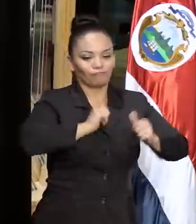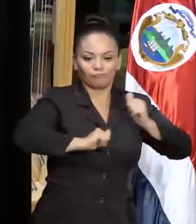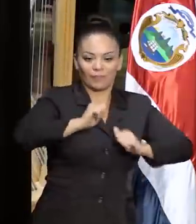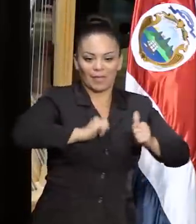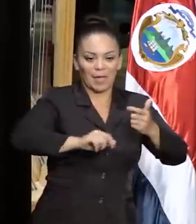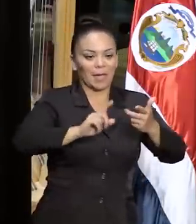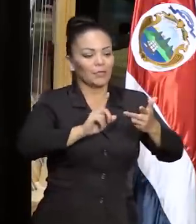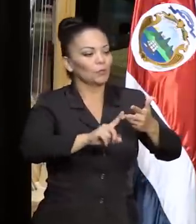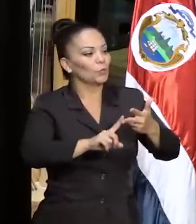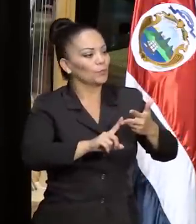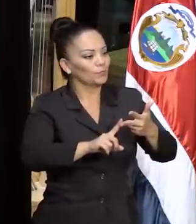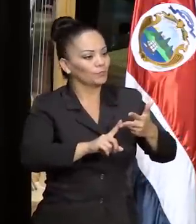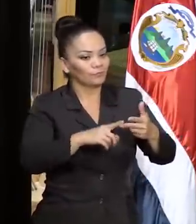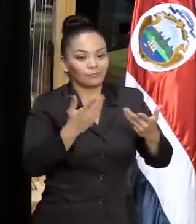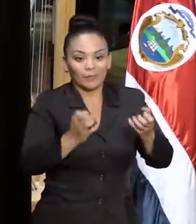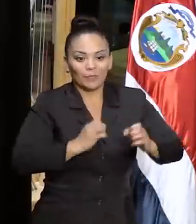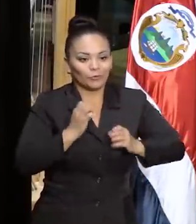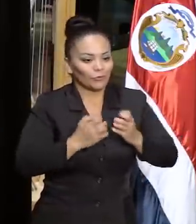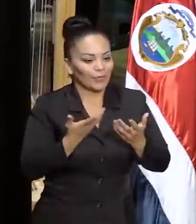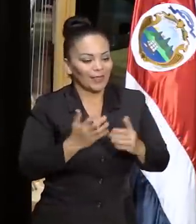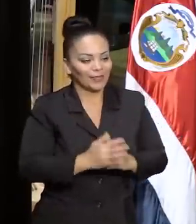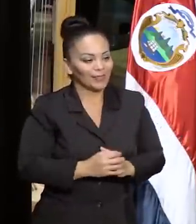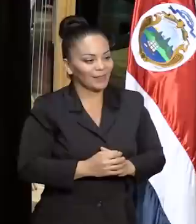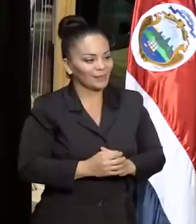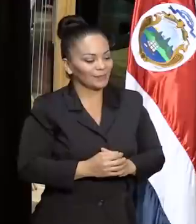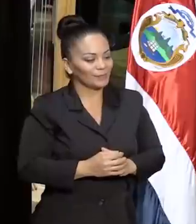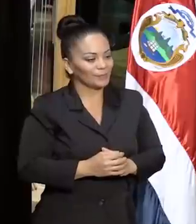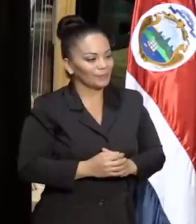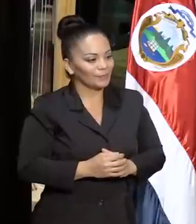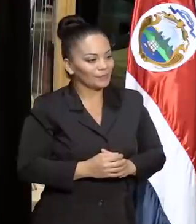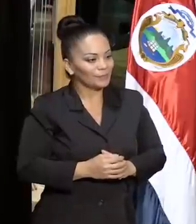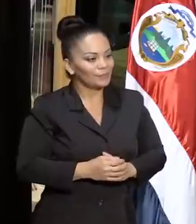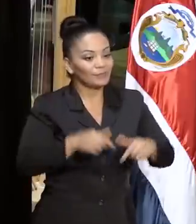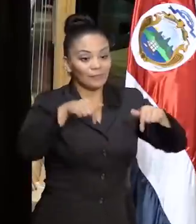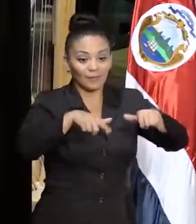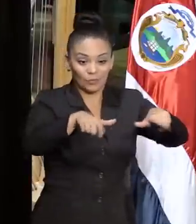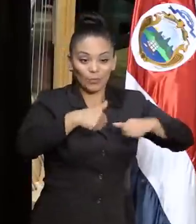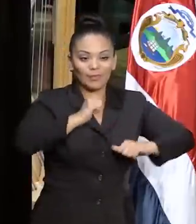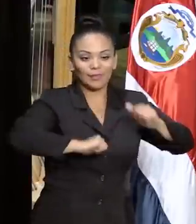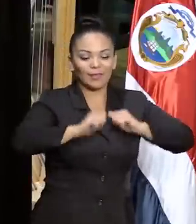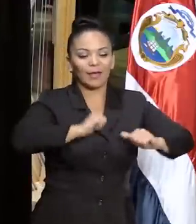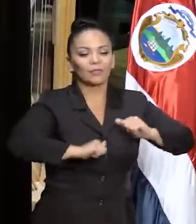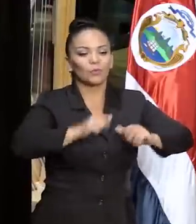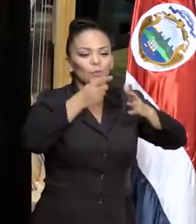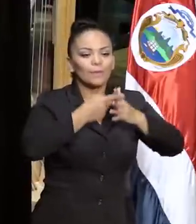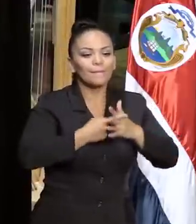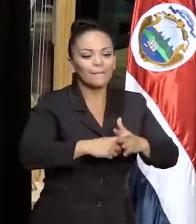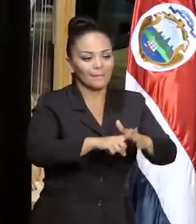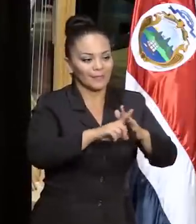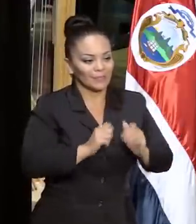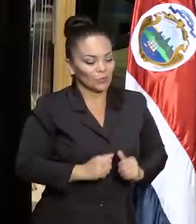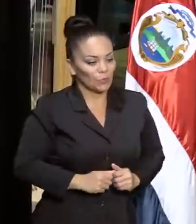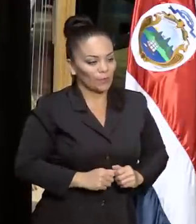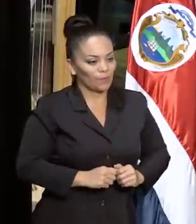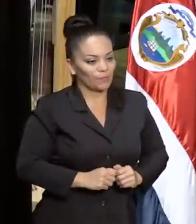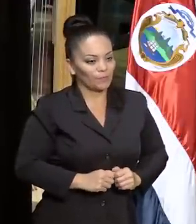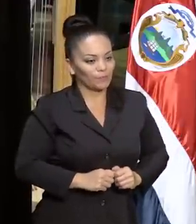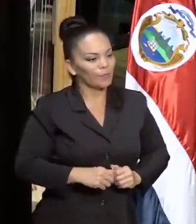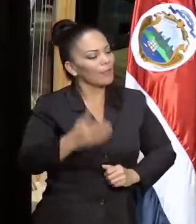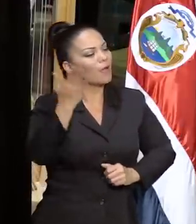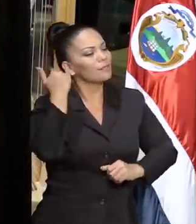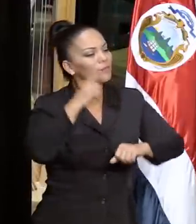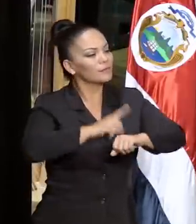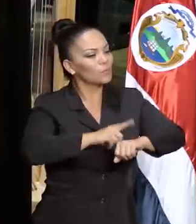teatrales más emocionantes. Este teatro nació en una